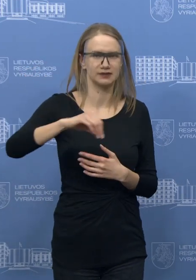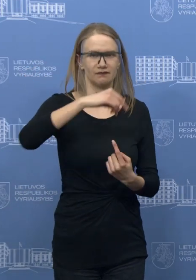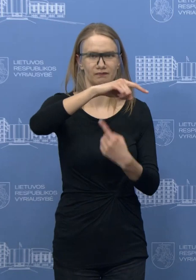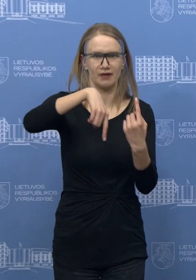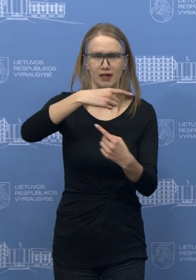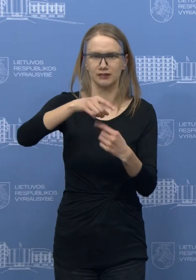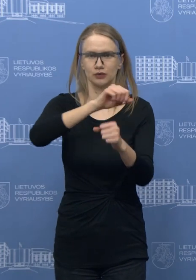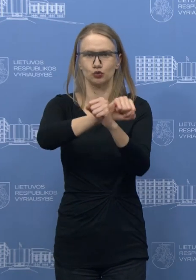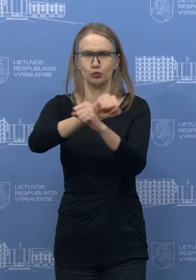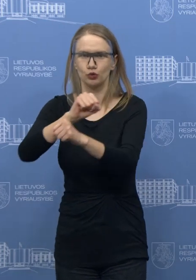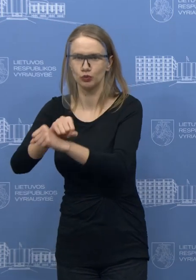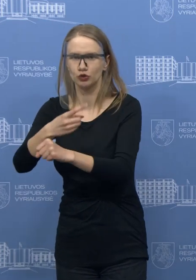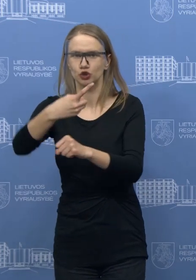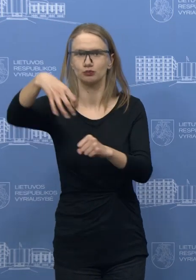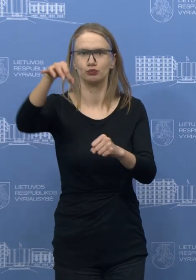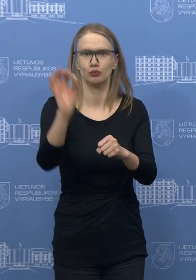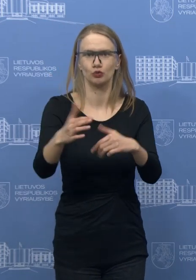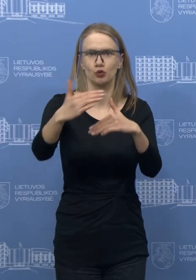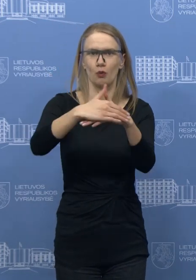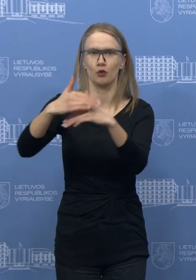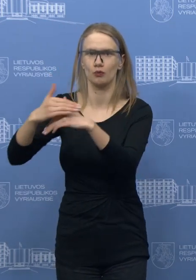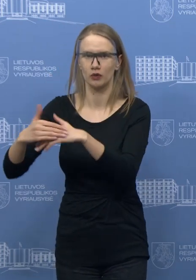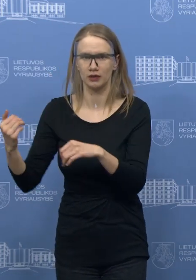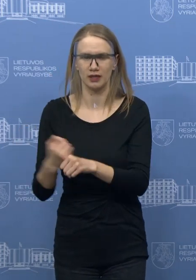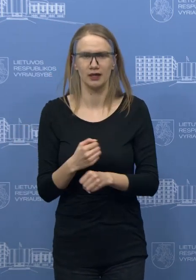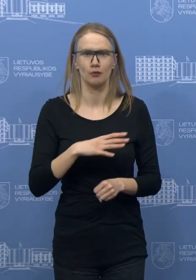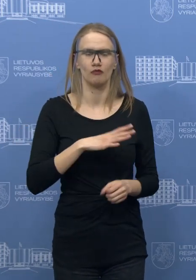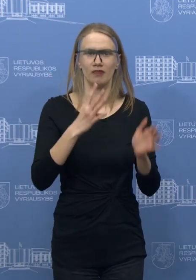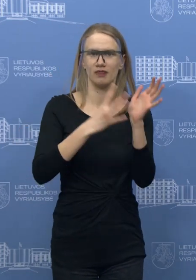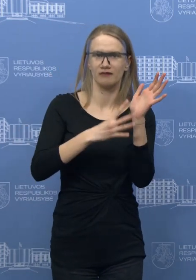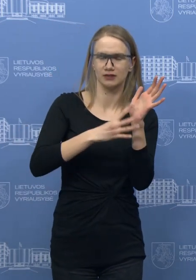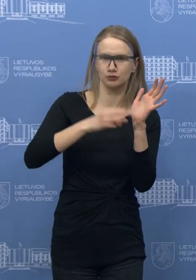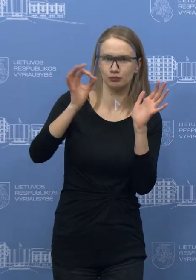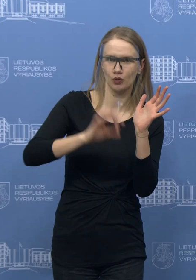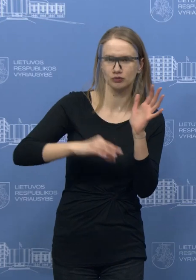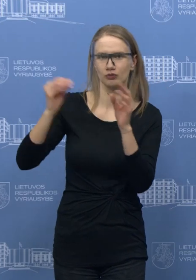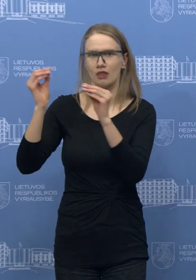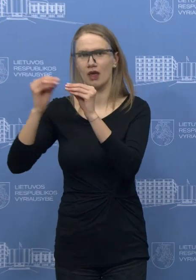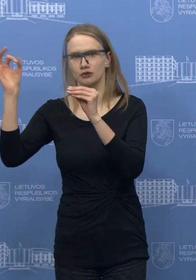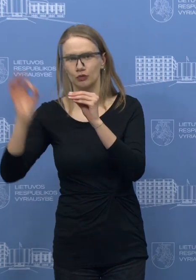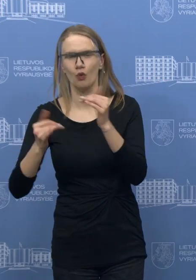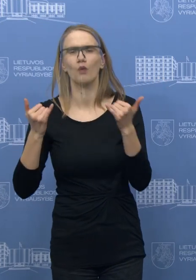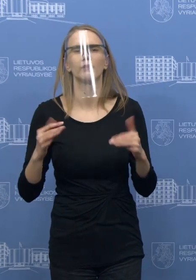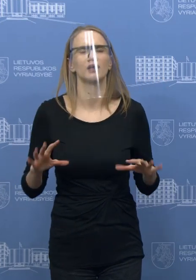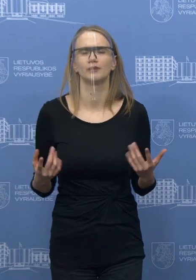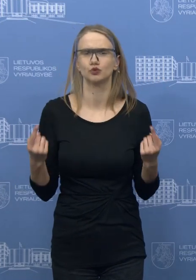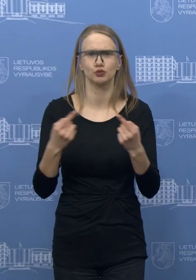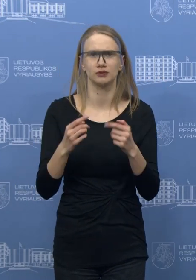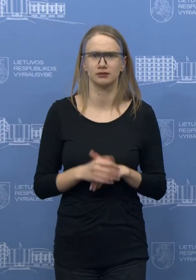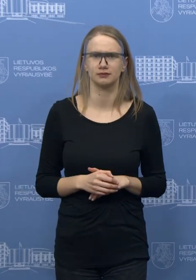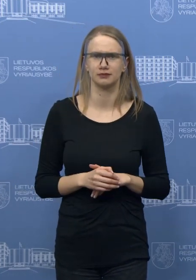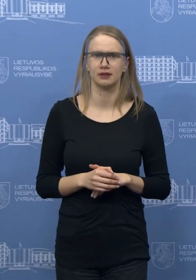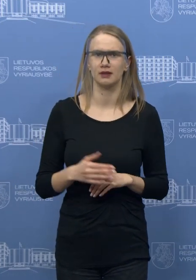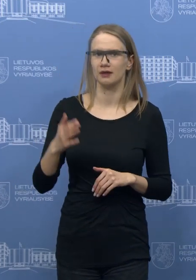sustoja subsidijuojami. Tai tas modelis ankstesnis buvo 90 ir 10. Tai tiesiog kuriam variantui jūs pritartumėt? Mes laikomis